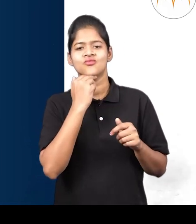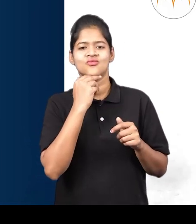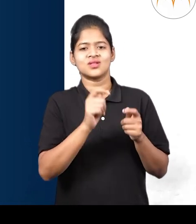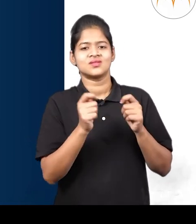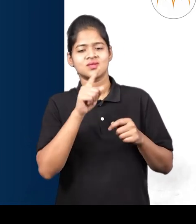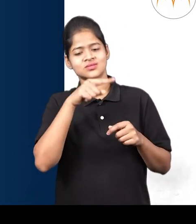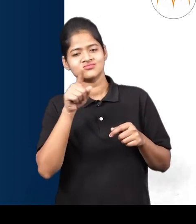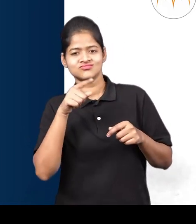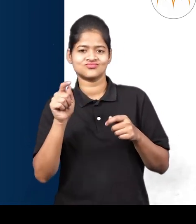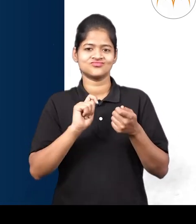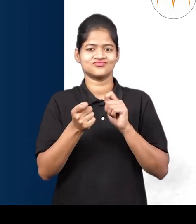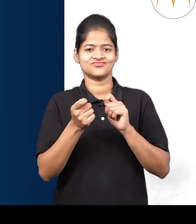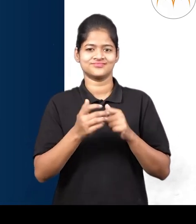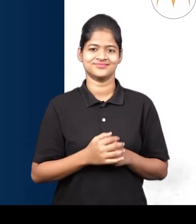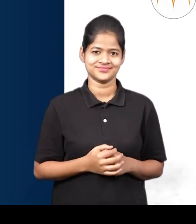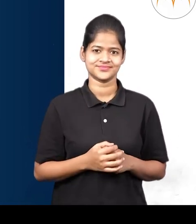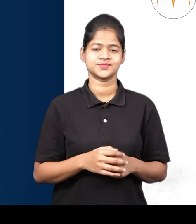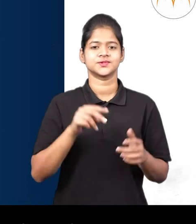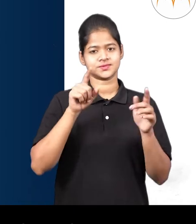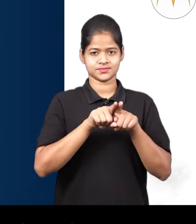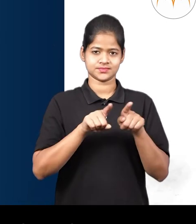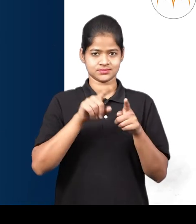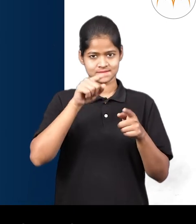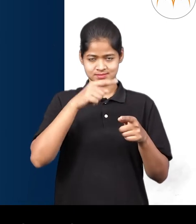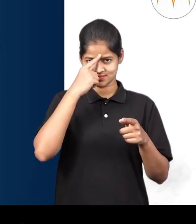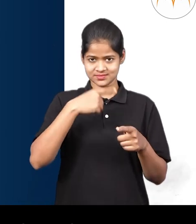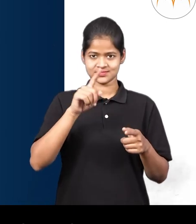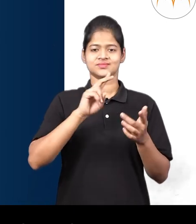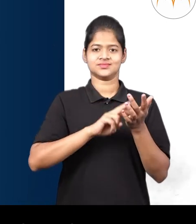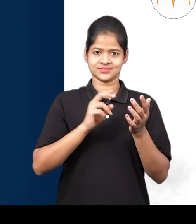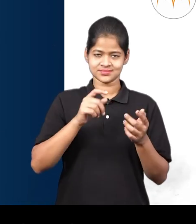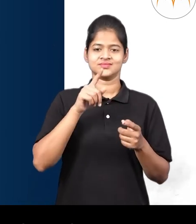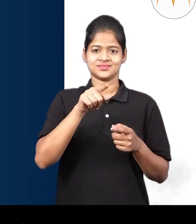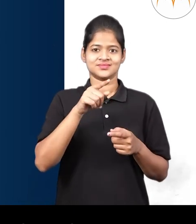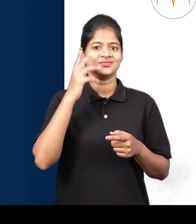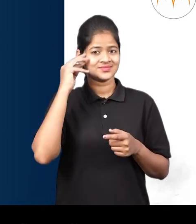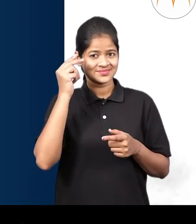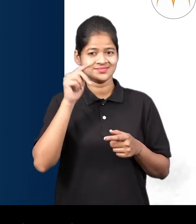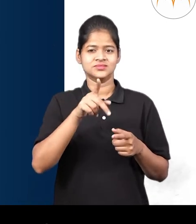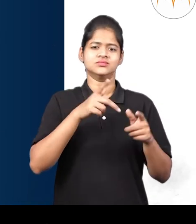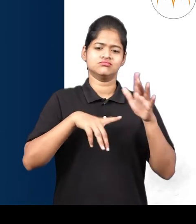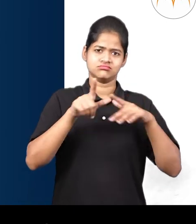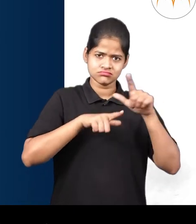भाषे तिल शब्दान से उच्चार बदलतात। उदाहरनार्थ पुन्यात बोलली जानारी मराठी भाषा व